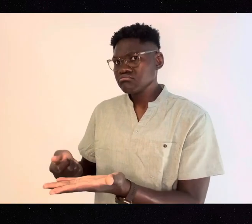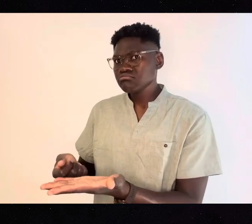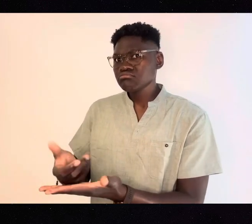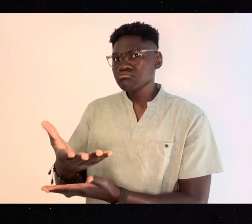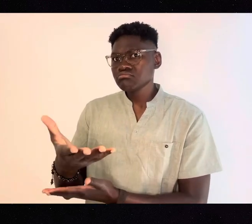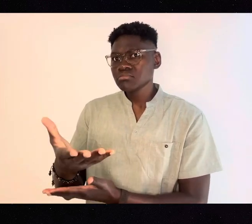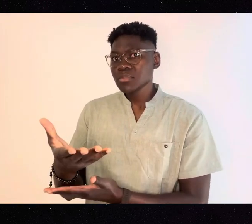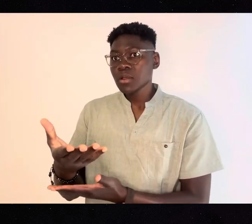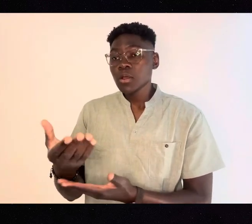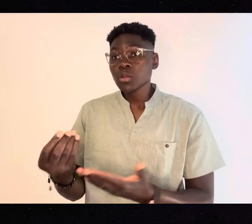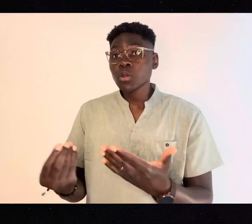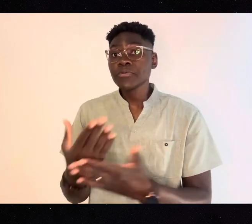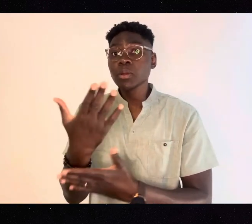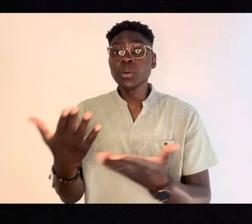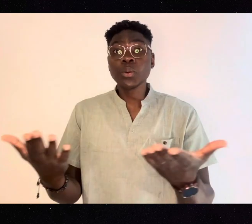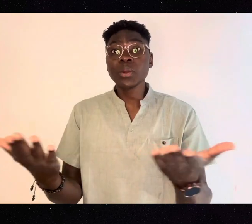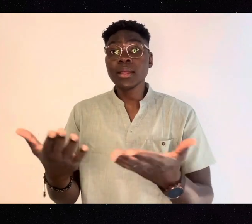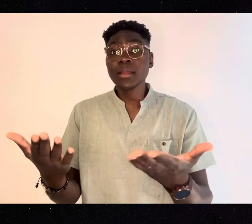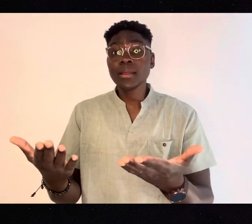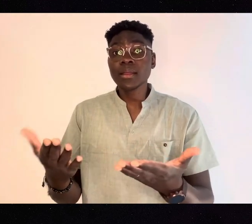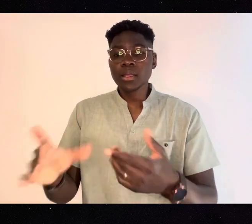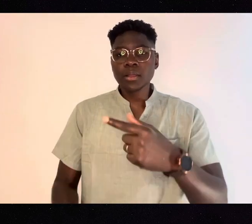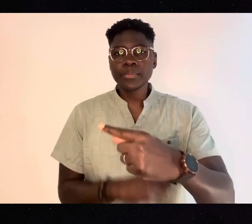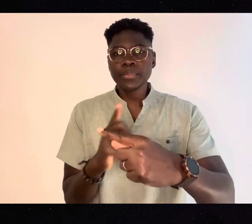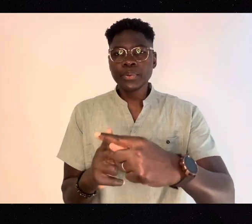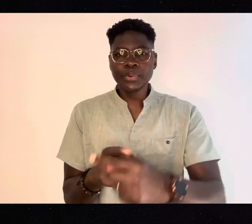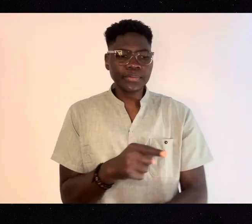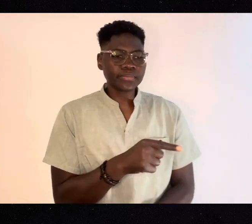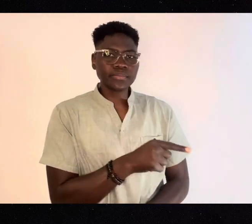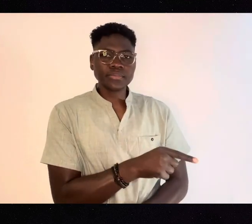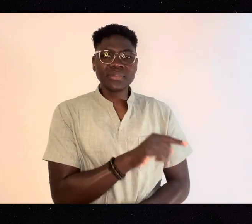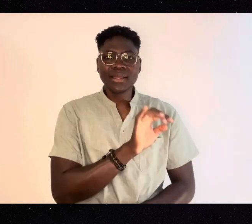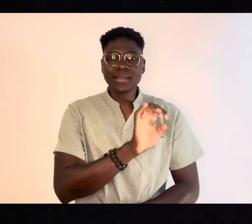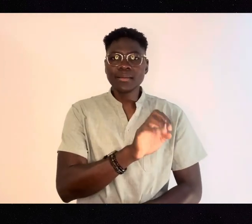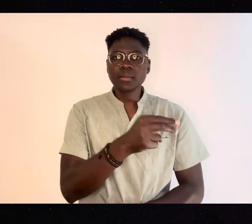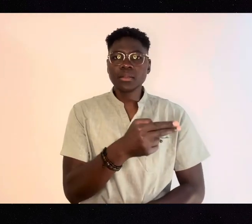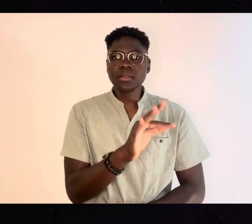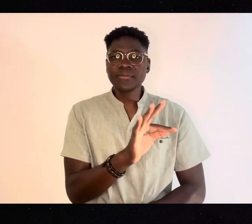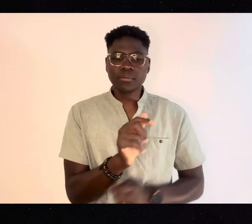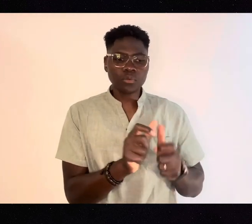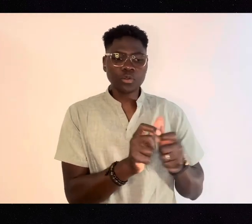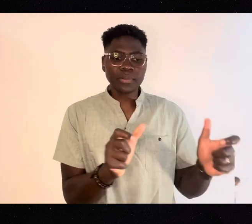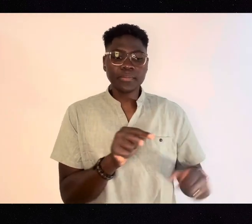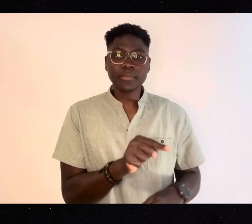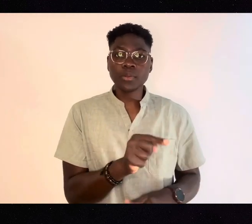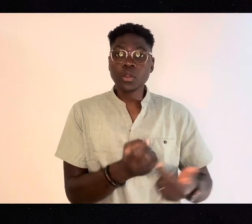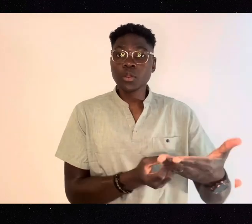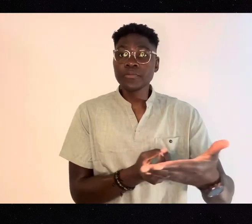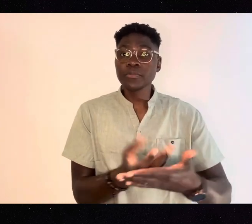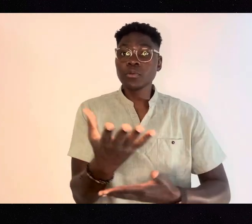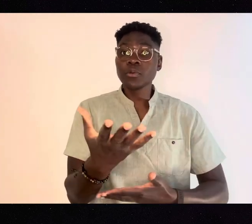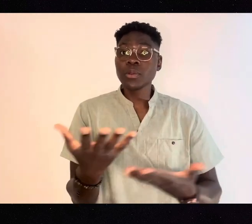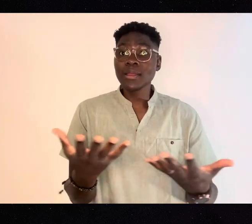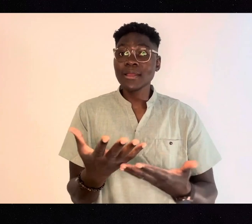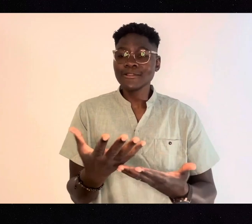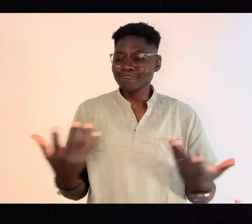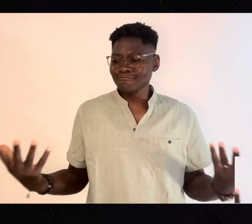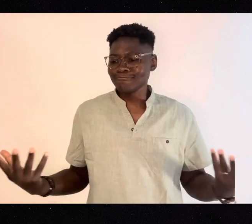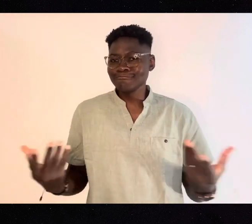Une nouvelle formation va être proposée par Concepts Signes et ENF